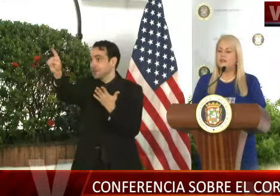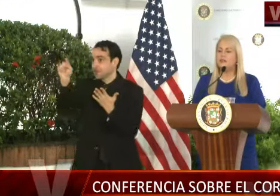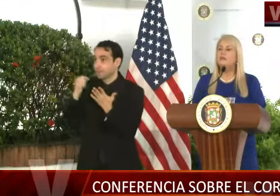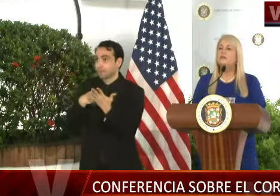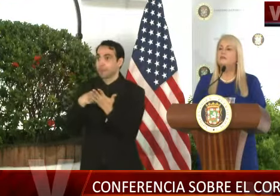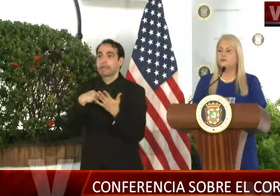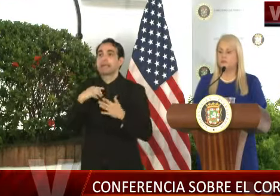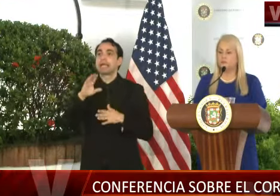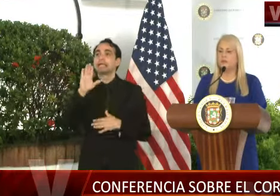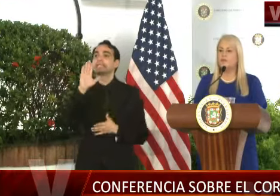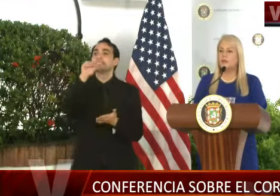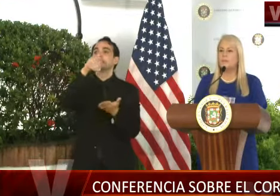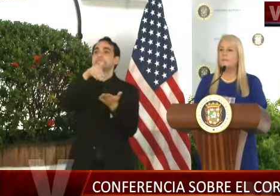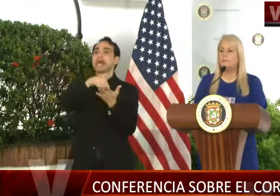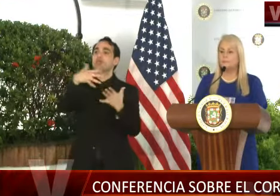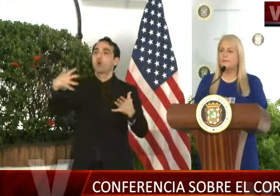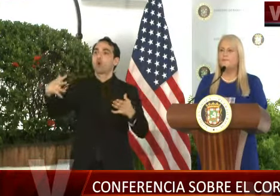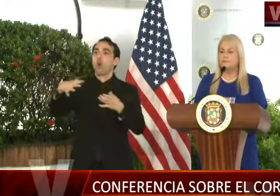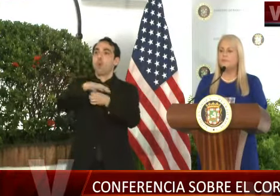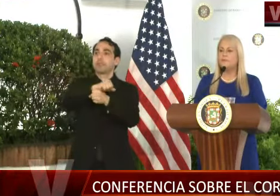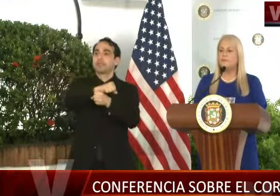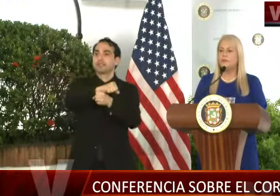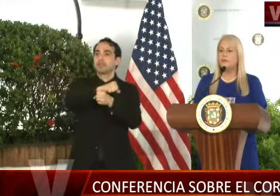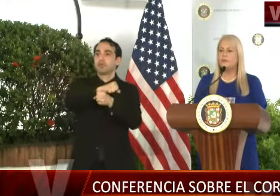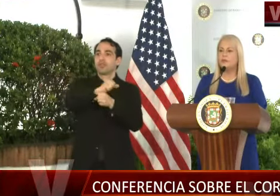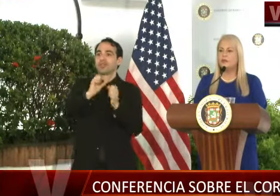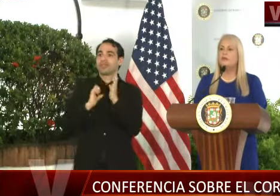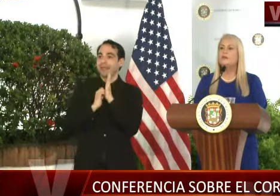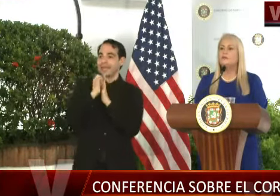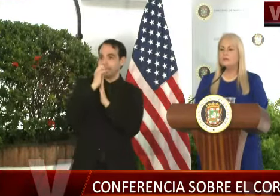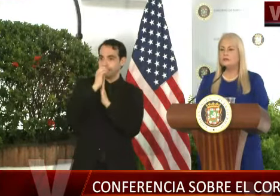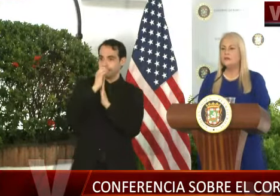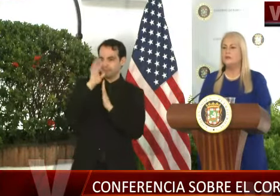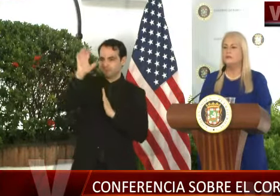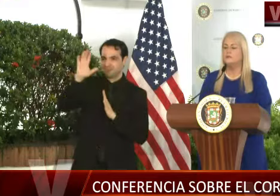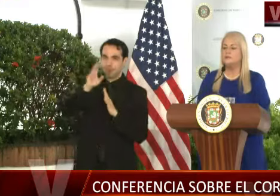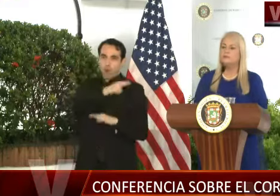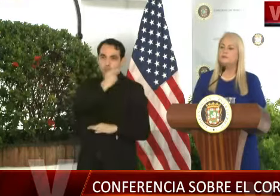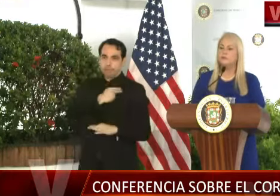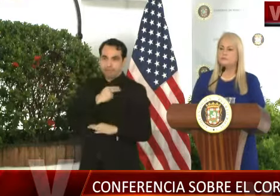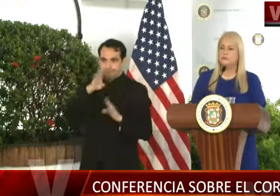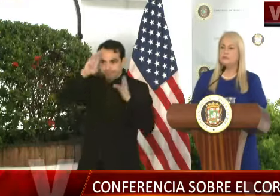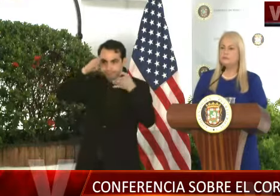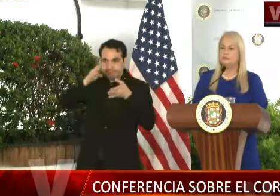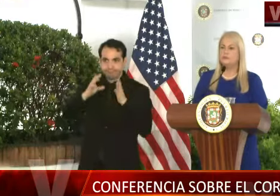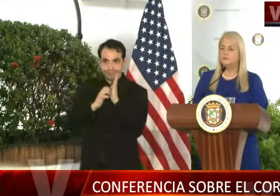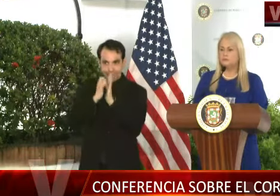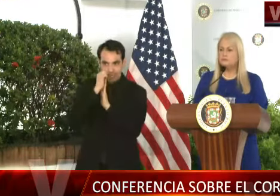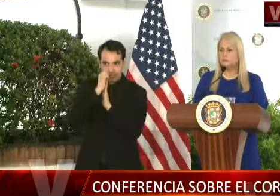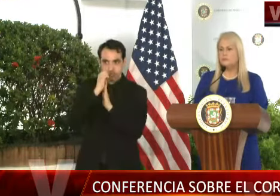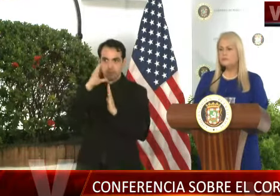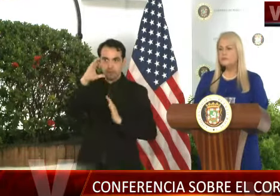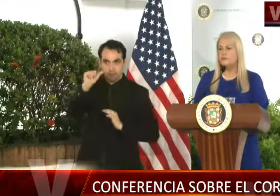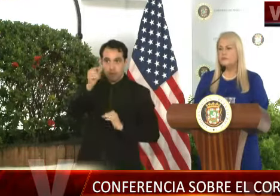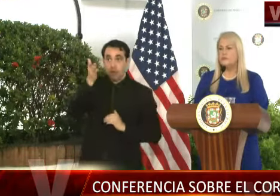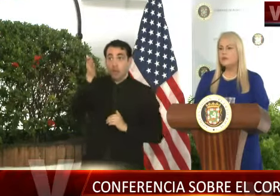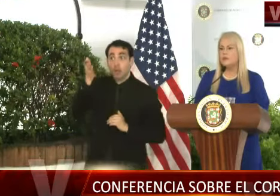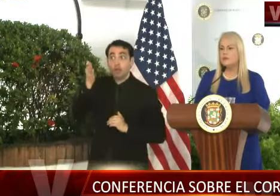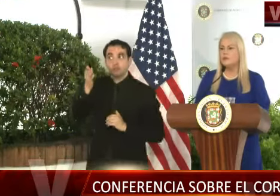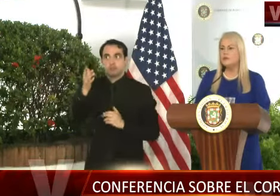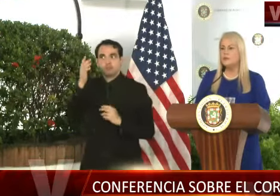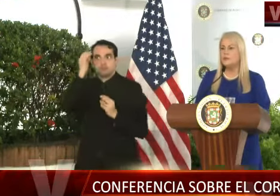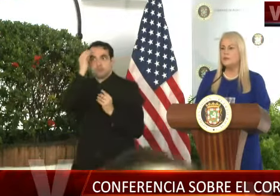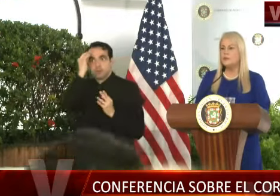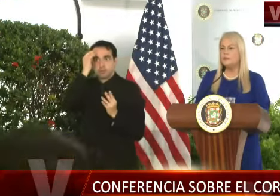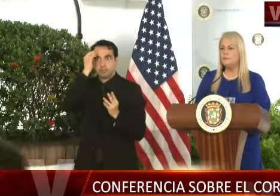centros comprensivos de cáncer, usted lo había dicho, pero que lo aclarara sobre los pacientes que están ahora mismo ahí, porque ahora hay preocupación con los pacientes